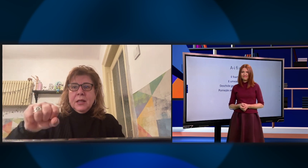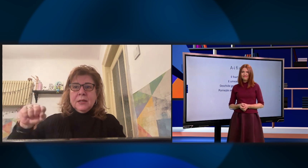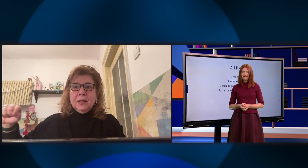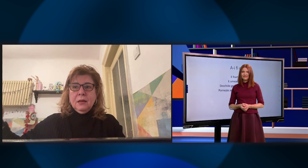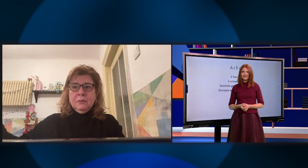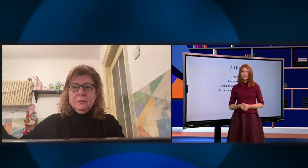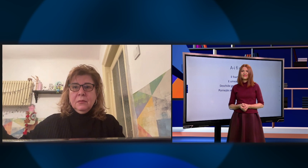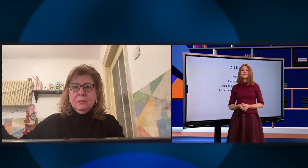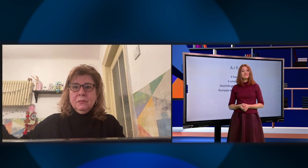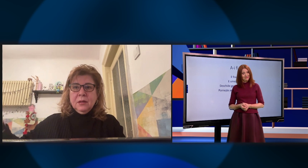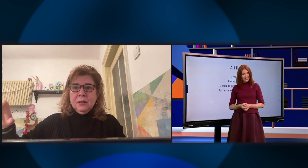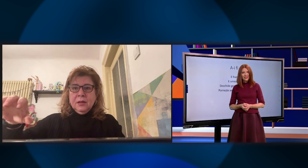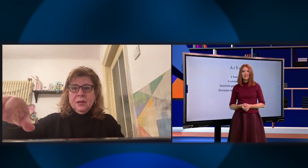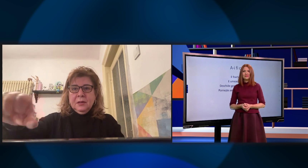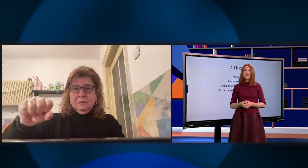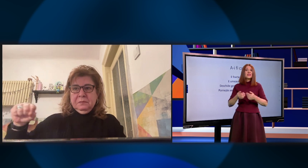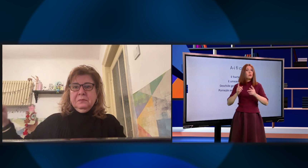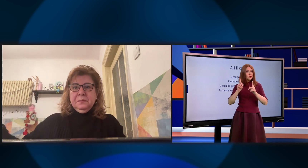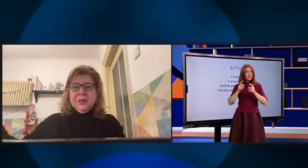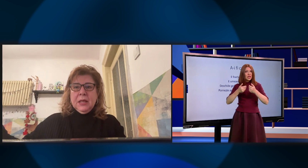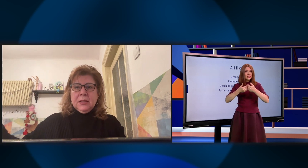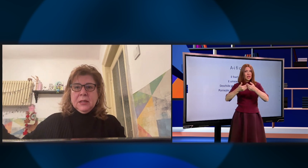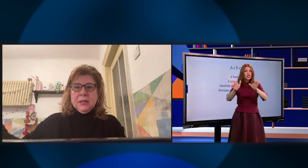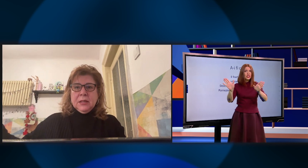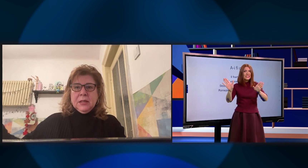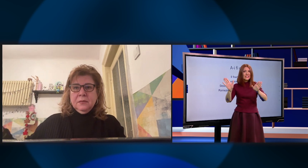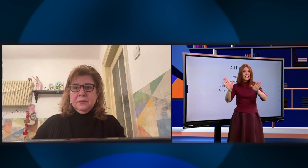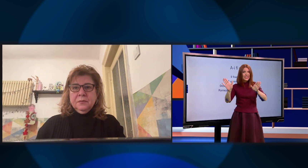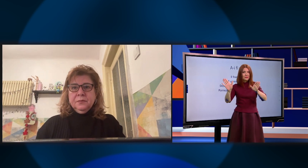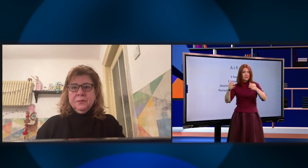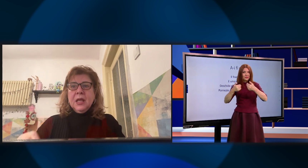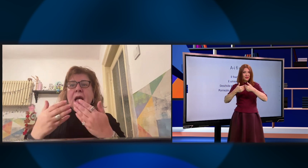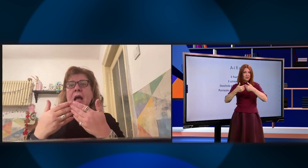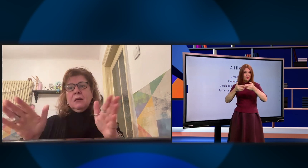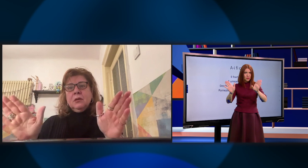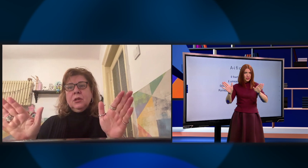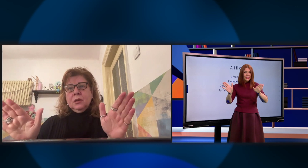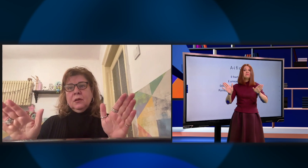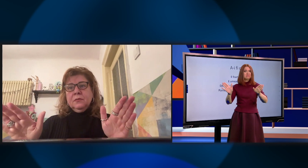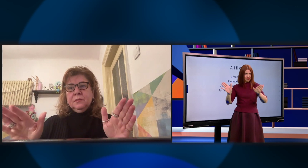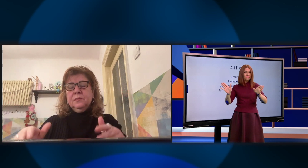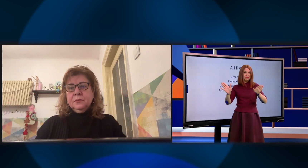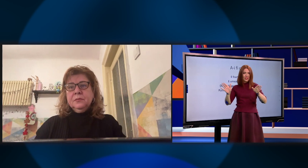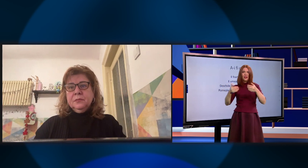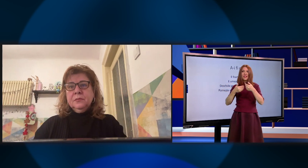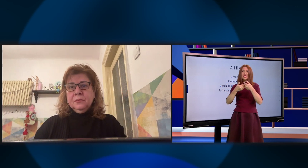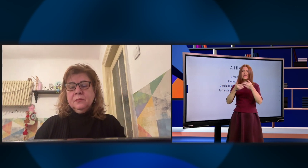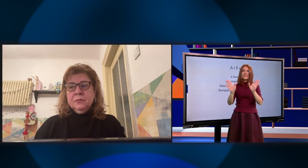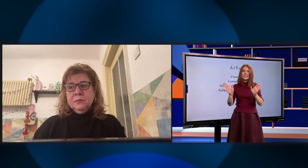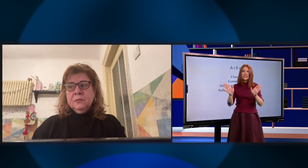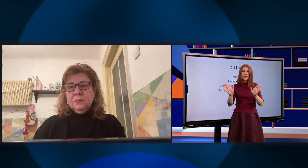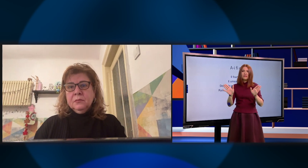Invers, deschide. Da. Sau poți și așa, și deschide. Așa, și deschide. Da.